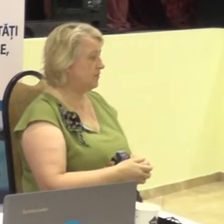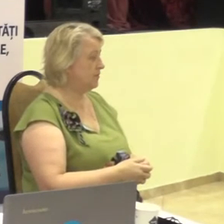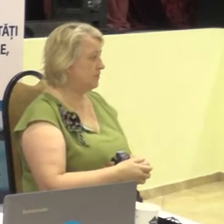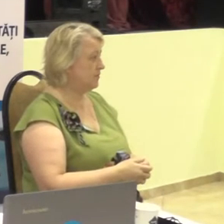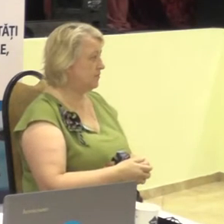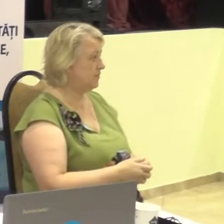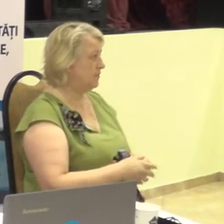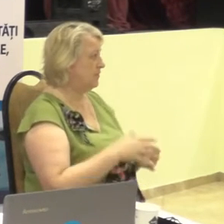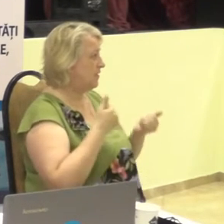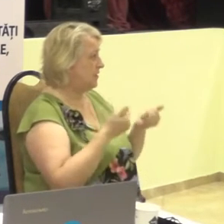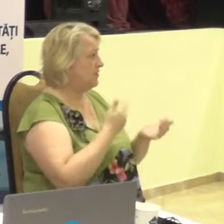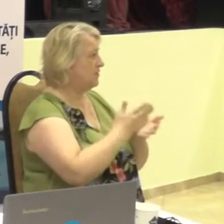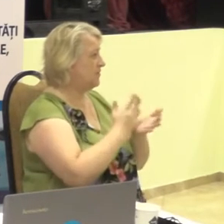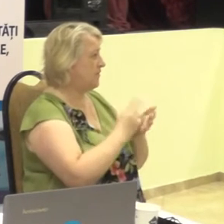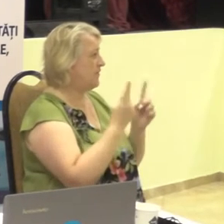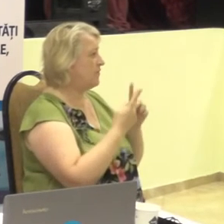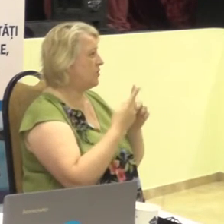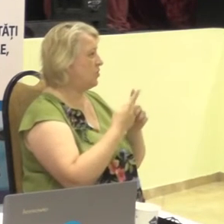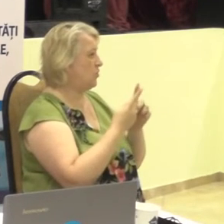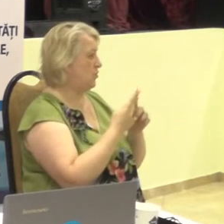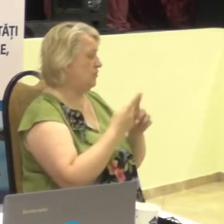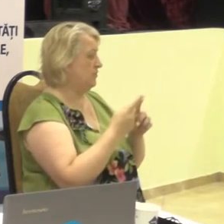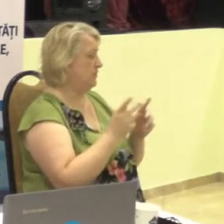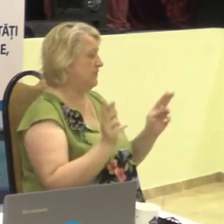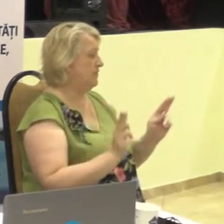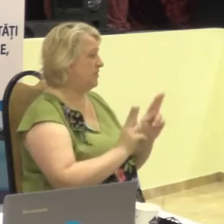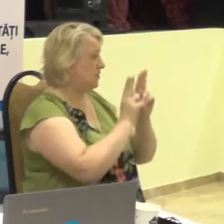Astăzi suntem la cea de-a doua prelegere